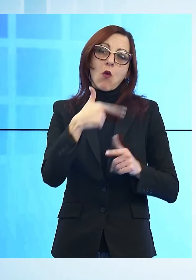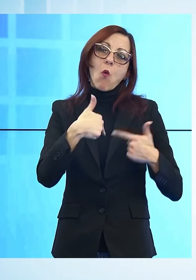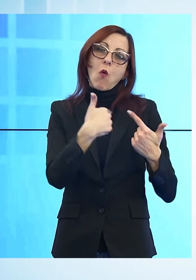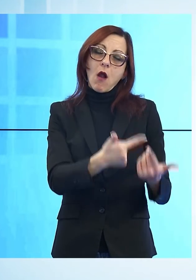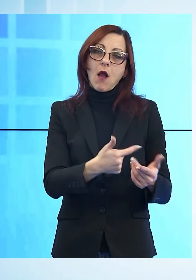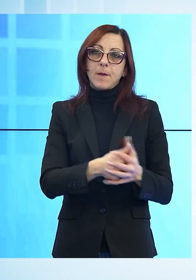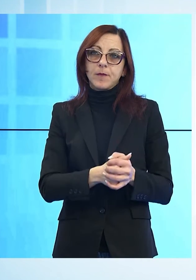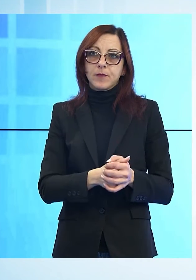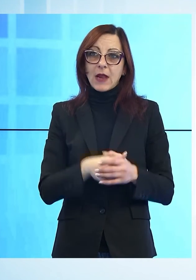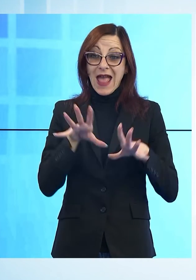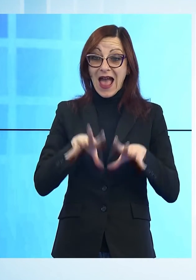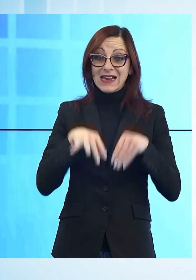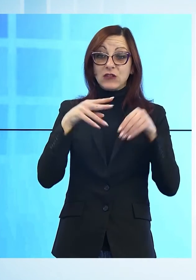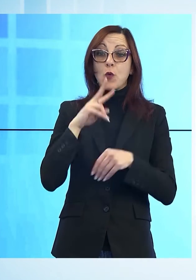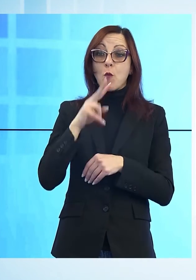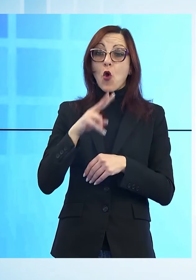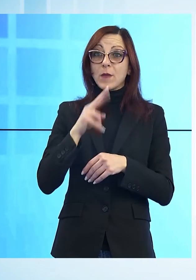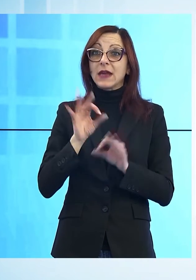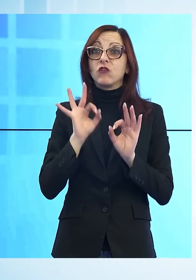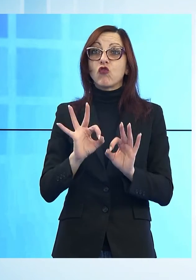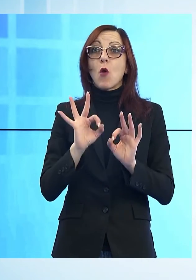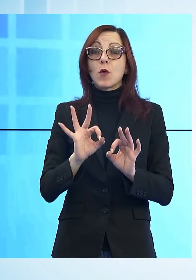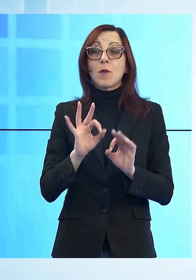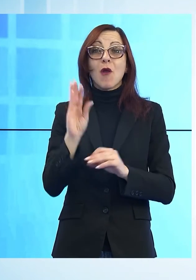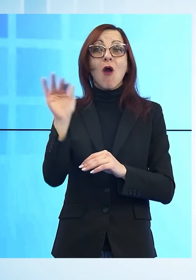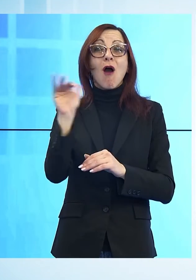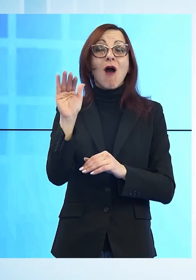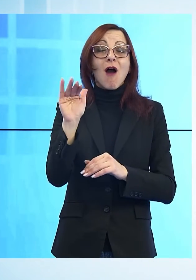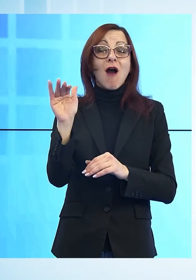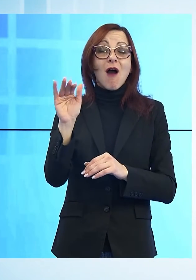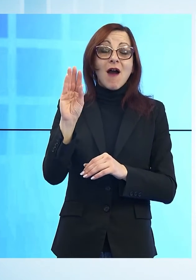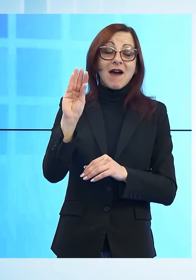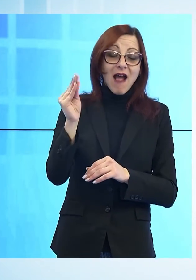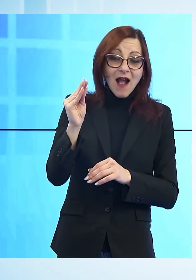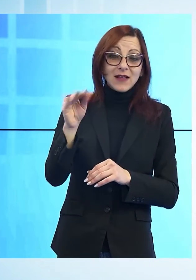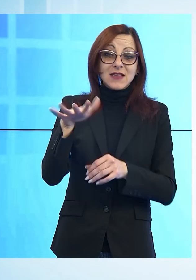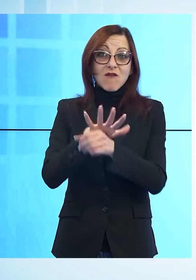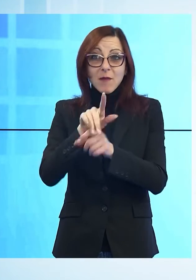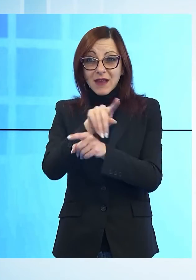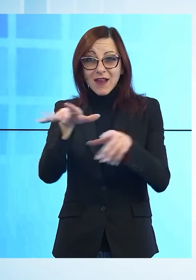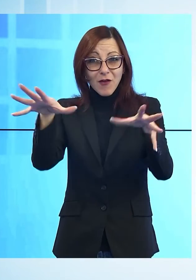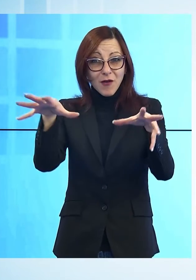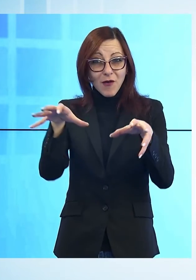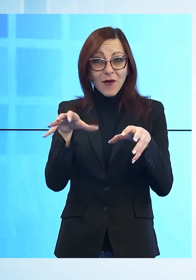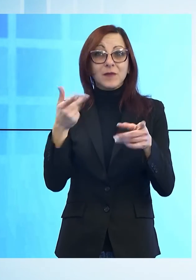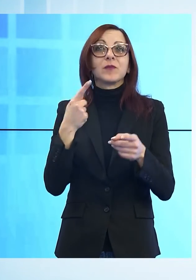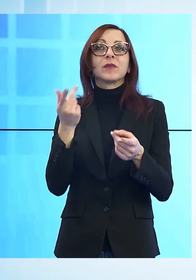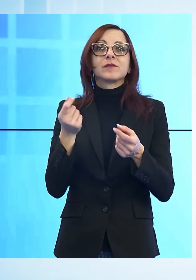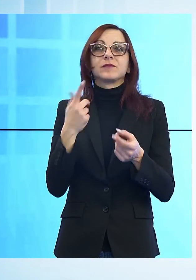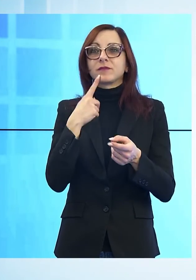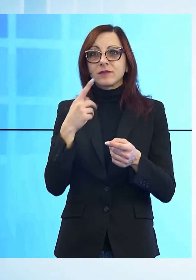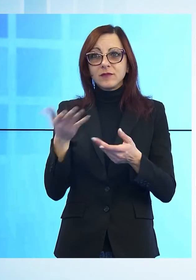pomeriggio verranno coinvolti anche i ragazzi e le famiglie dei ragazzi, anche con una piccola raccolta di beni